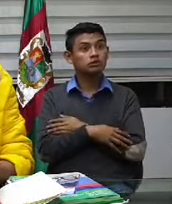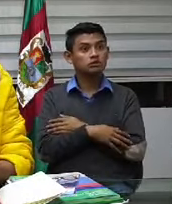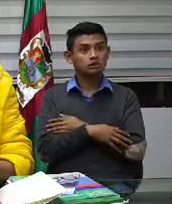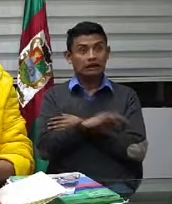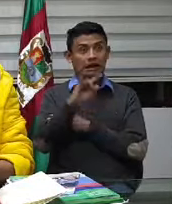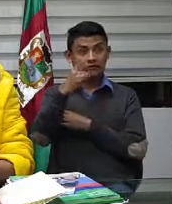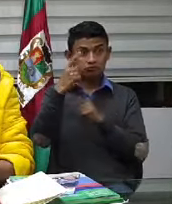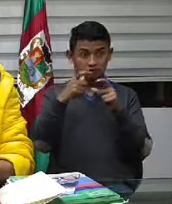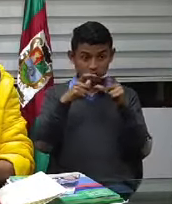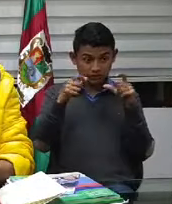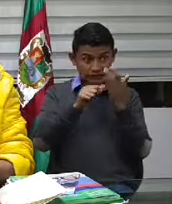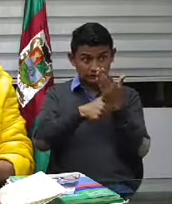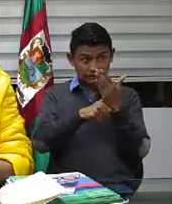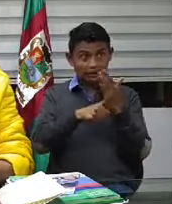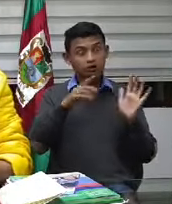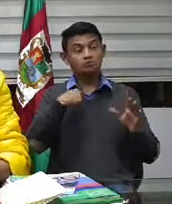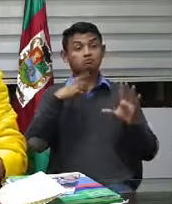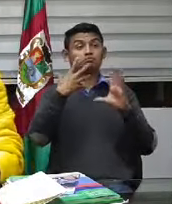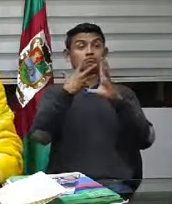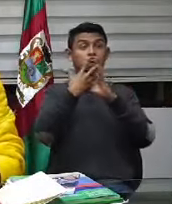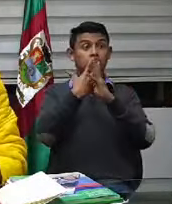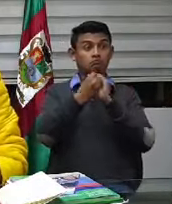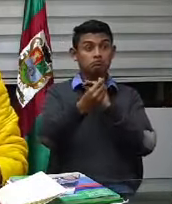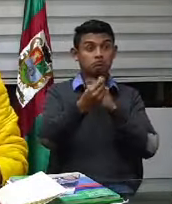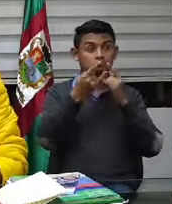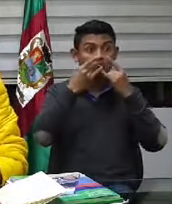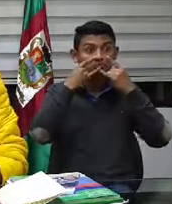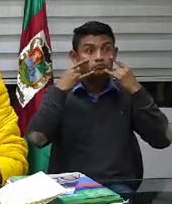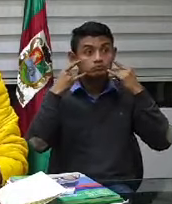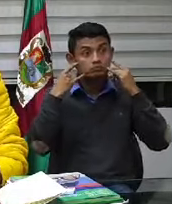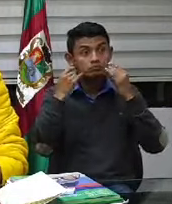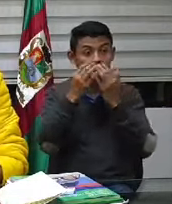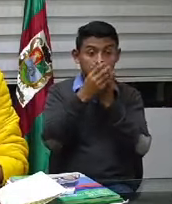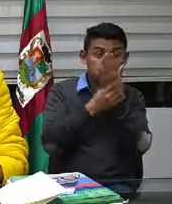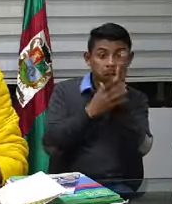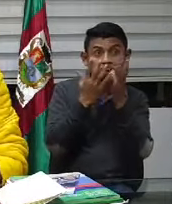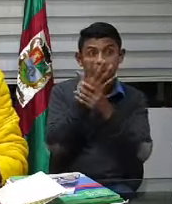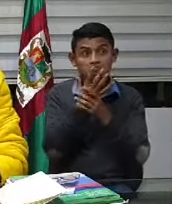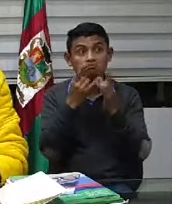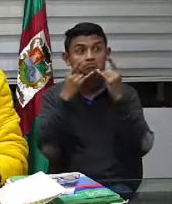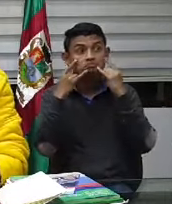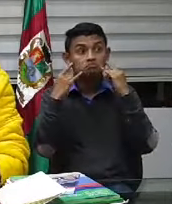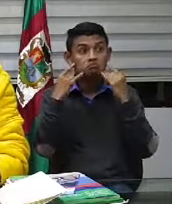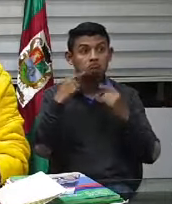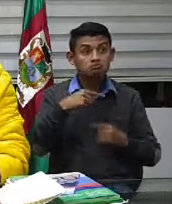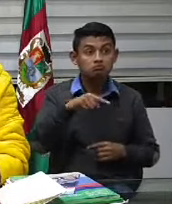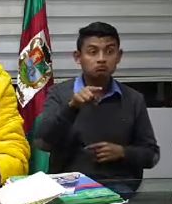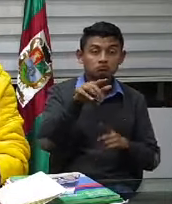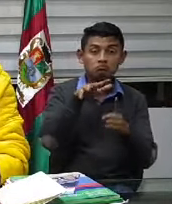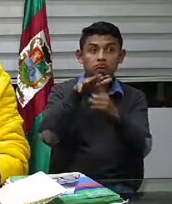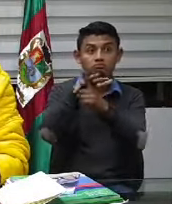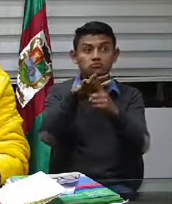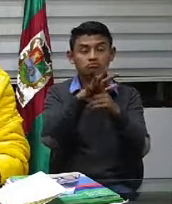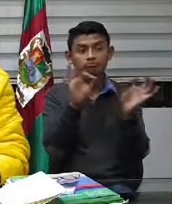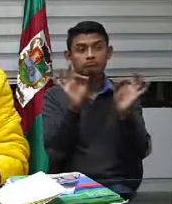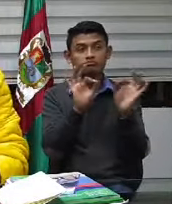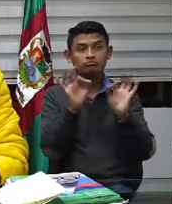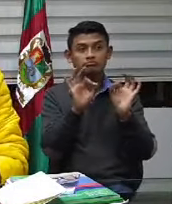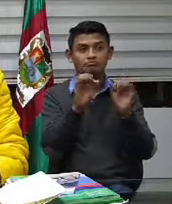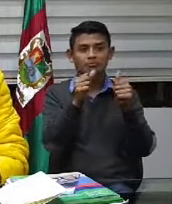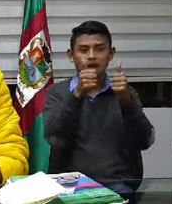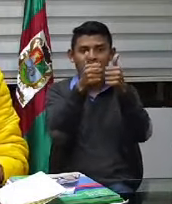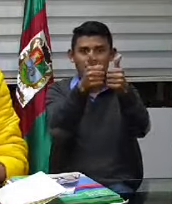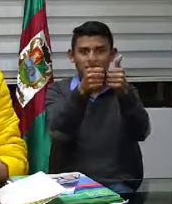compra y vuelve a su casa hombre mira la posibilidad de que esa persona contagie es muy bajita así no tenga